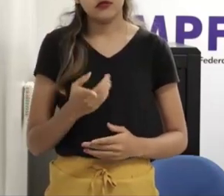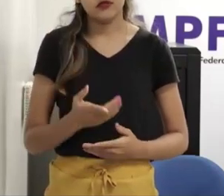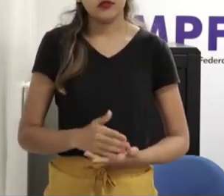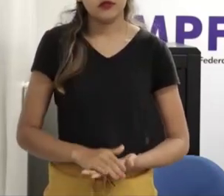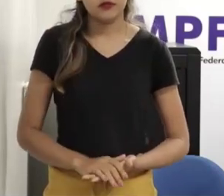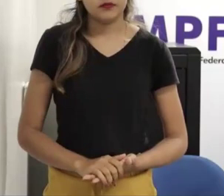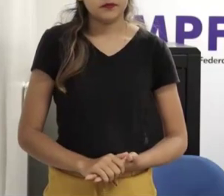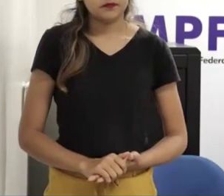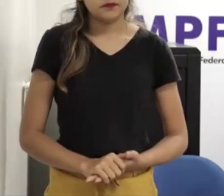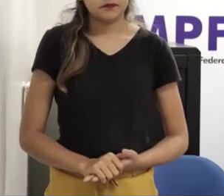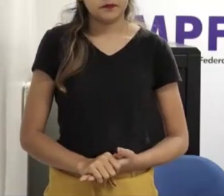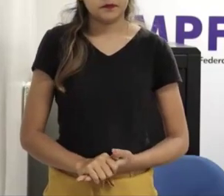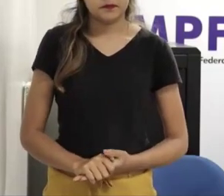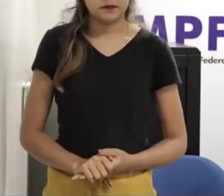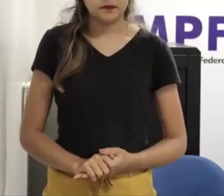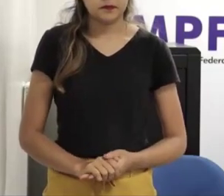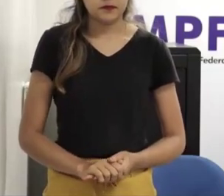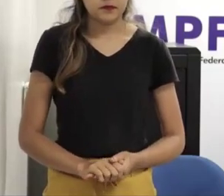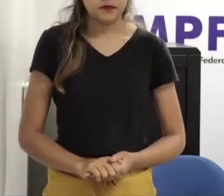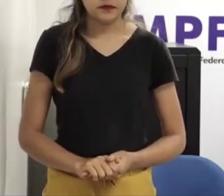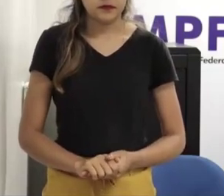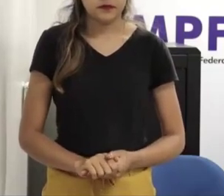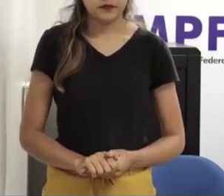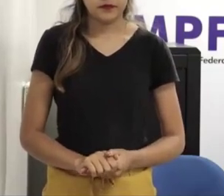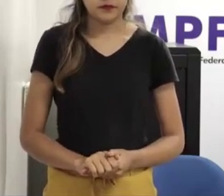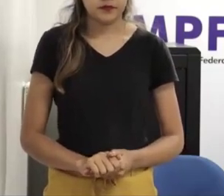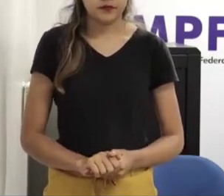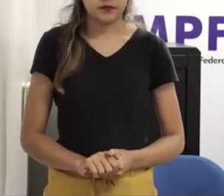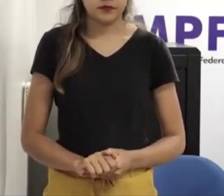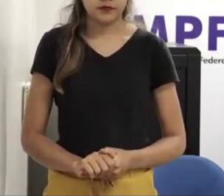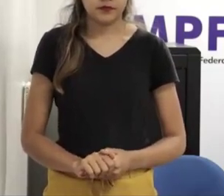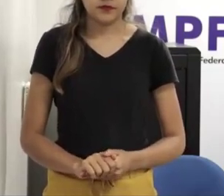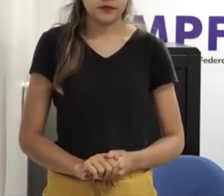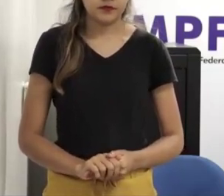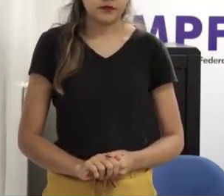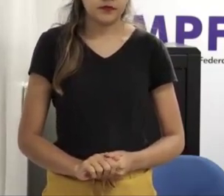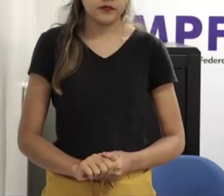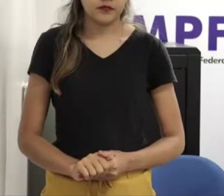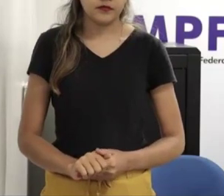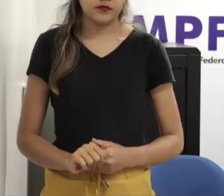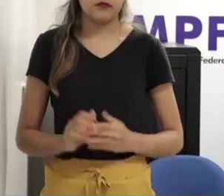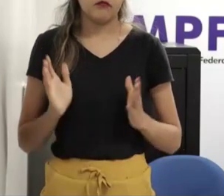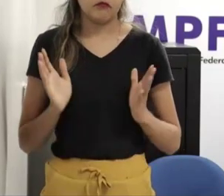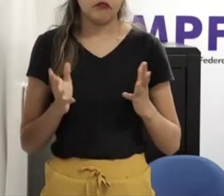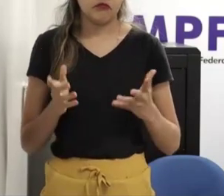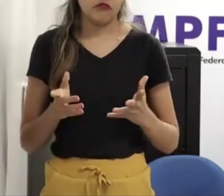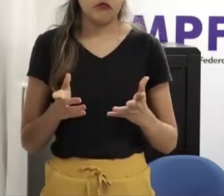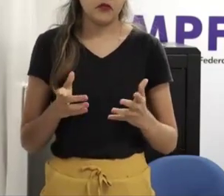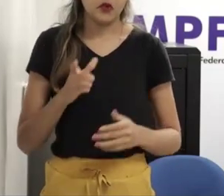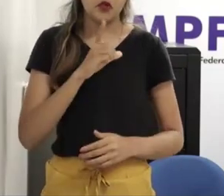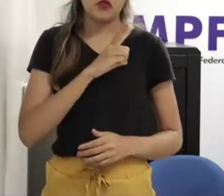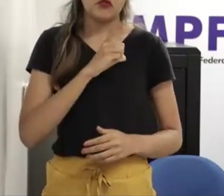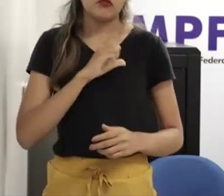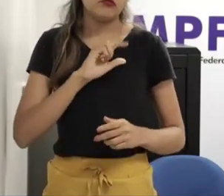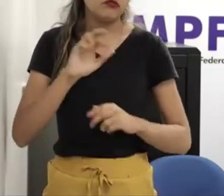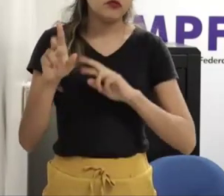muita discussão de adoção de adoção casal gay hoje em dia os transexuais pais transexuais